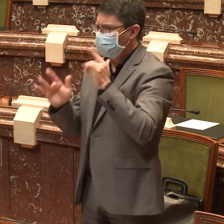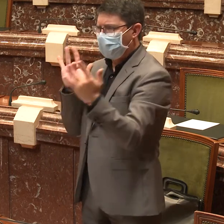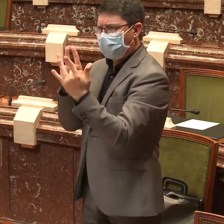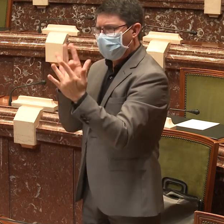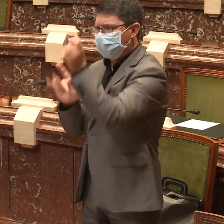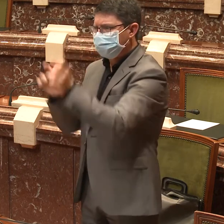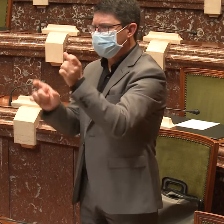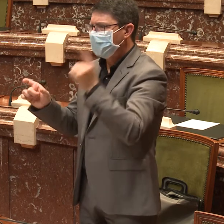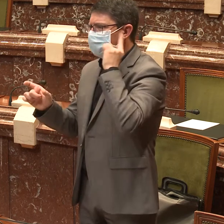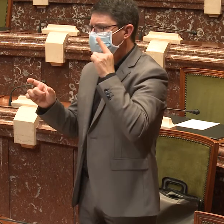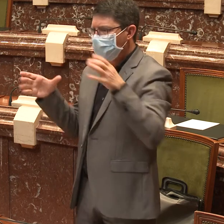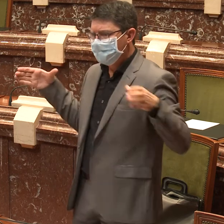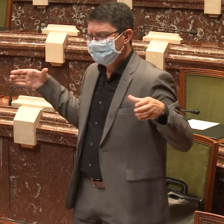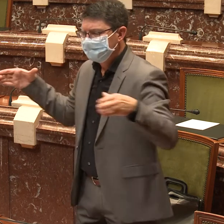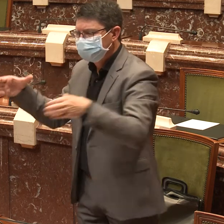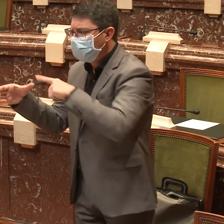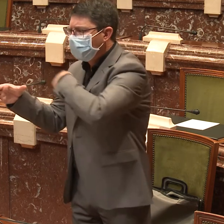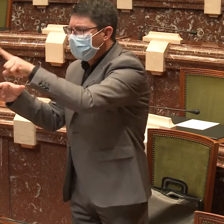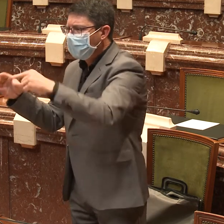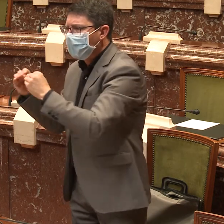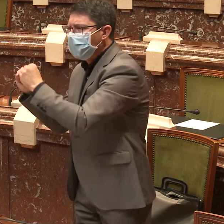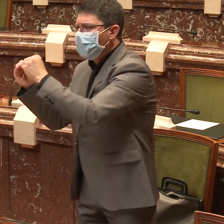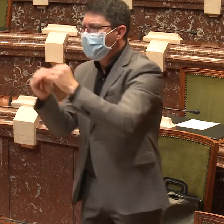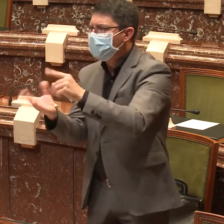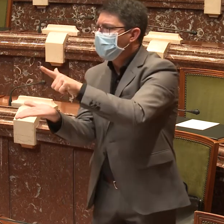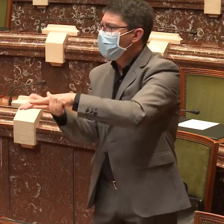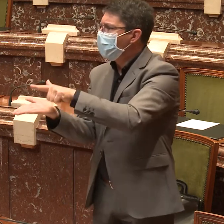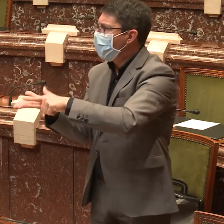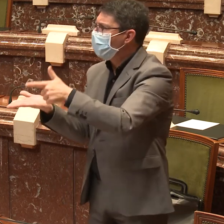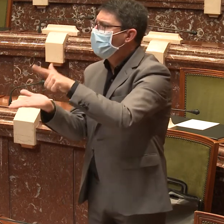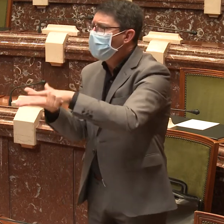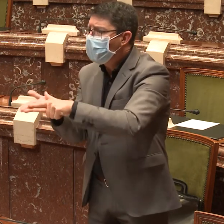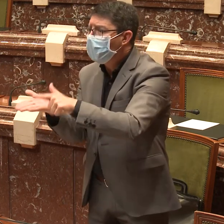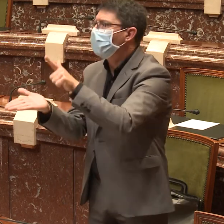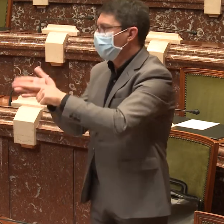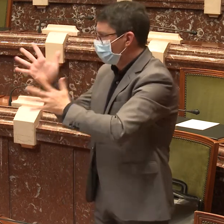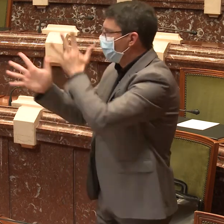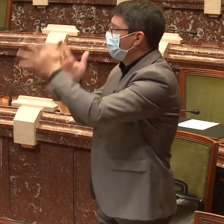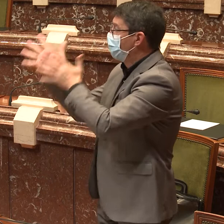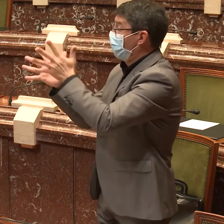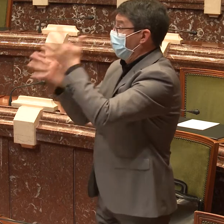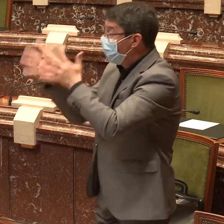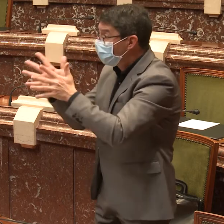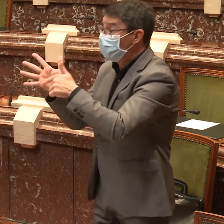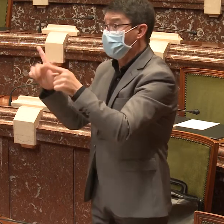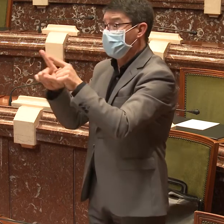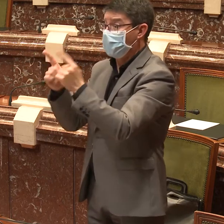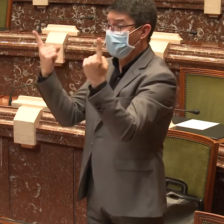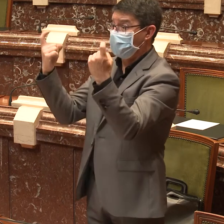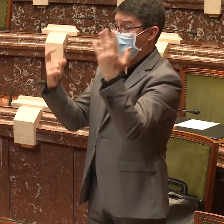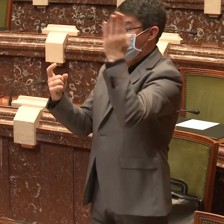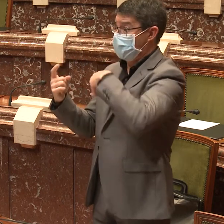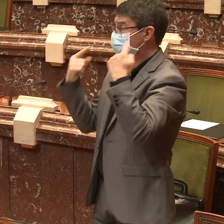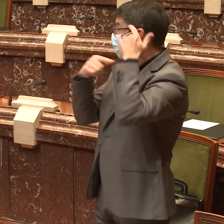Este nivel alto de relación y comunicación entre nosotros se hace a través de la utilización de nuestra lengua común,